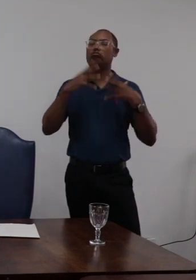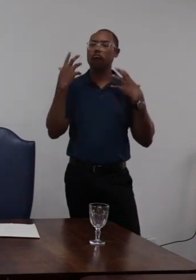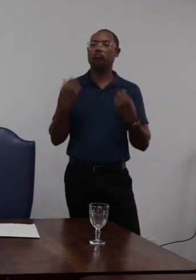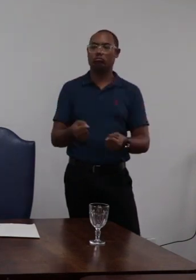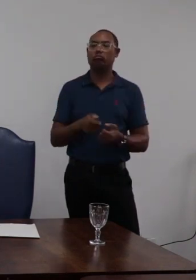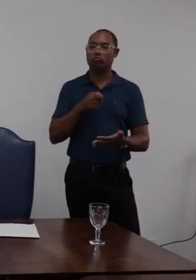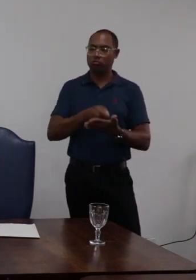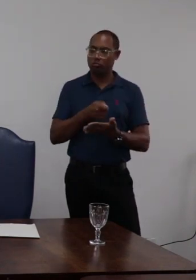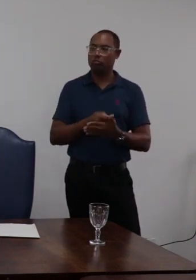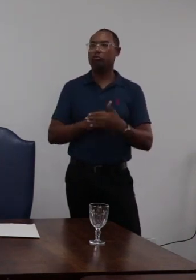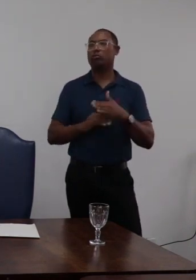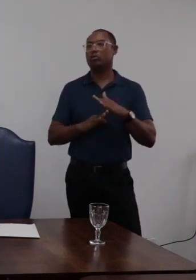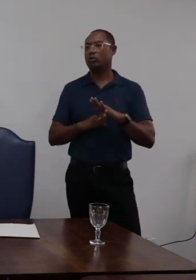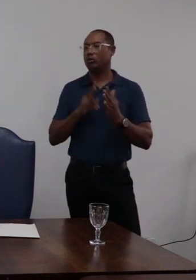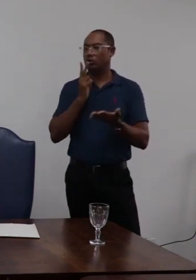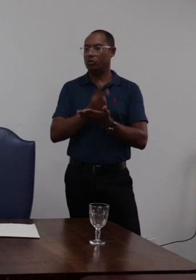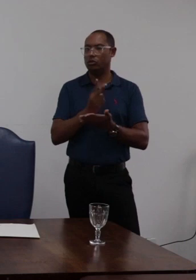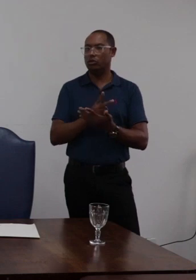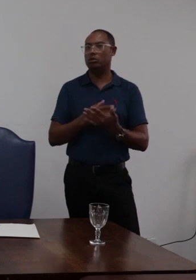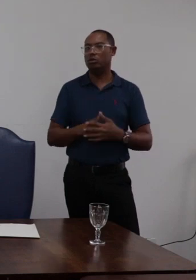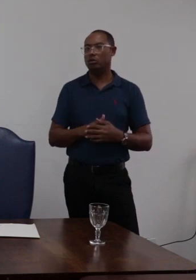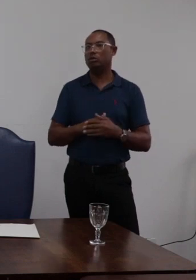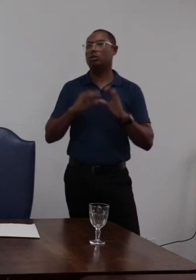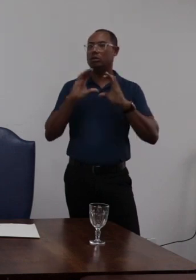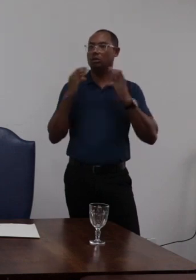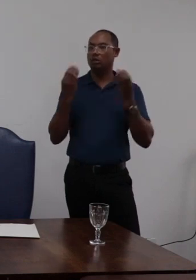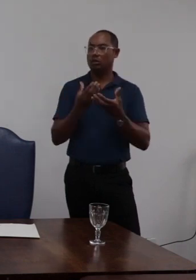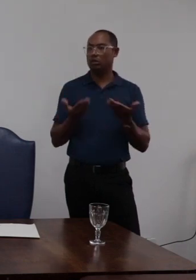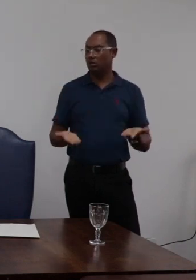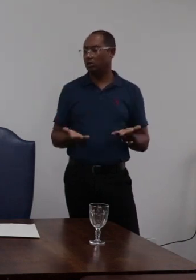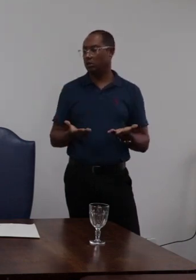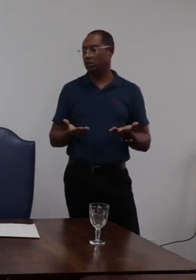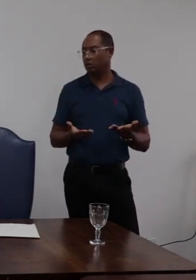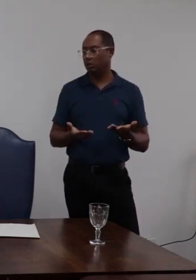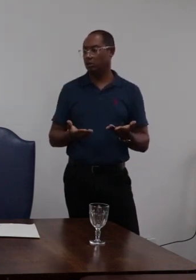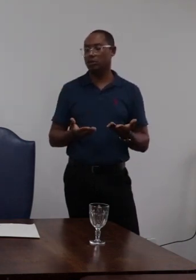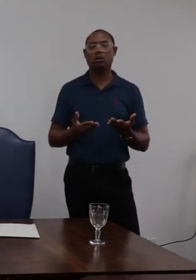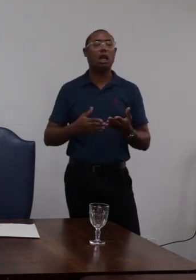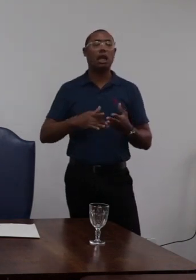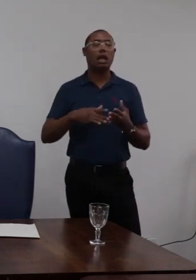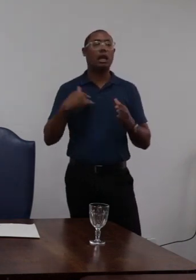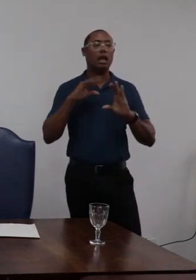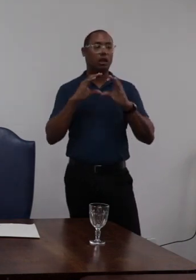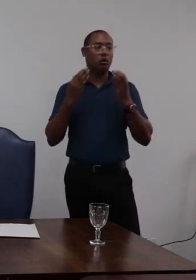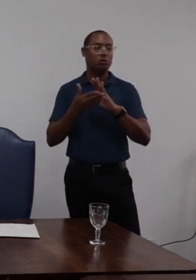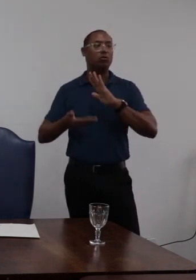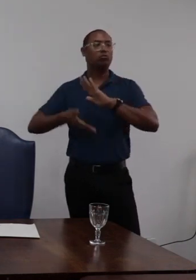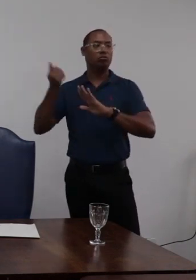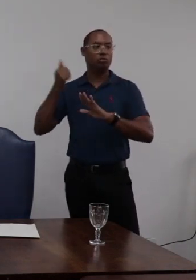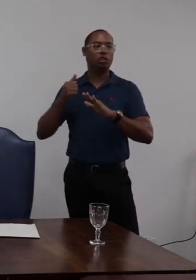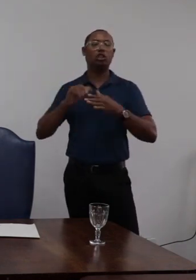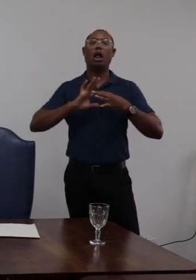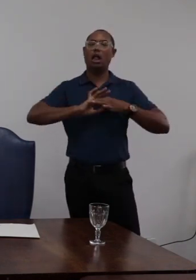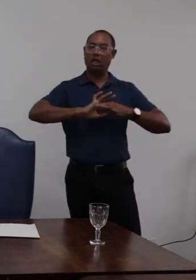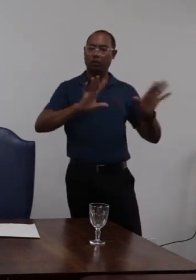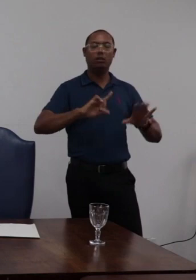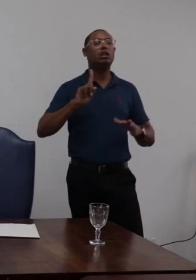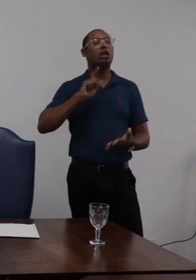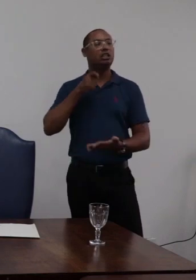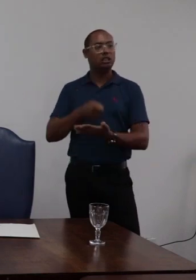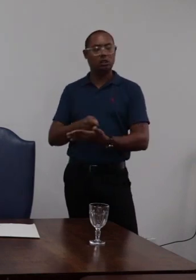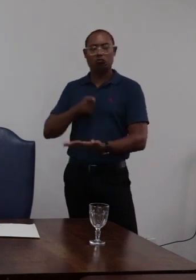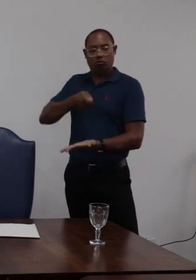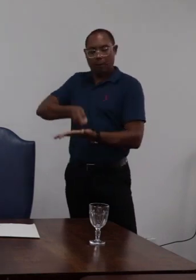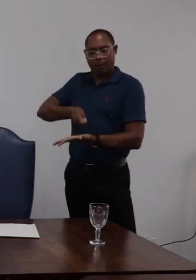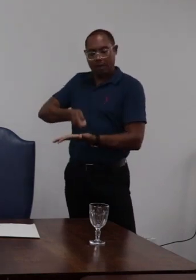essa penalidade então eu só queria colocar isso a comissão não faz a absolução do servidor ela decide por uma